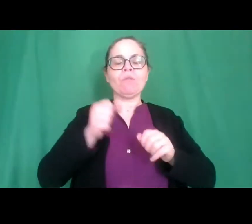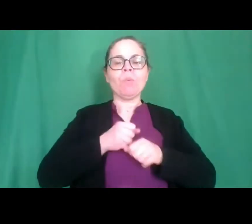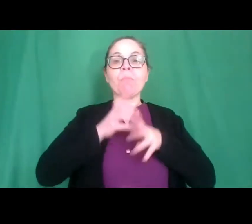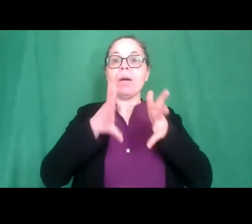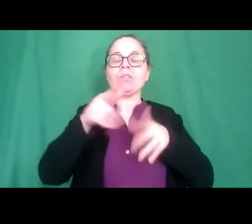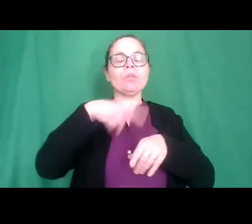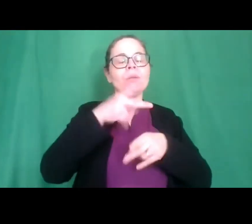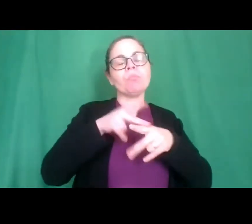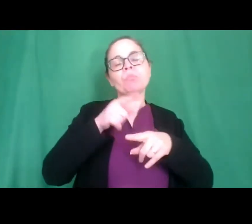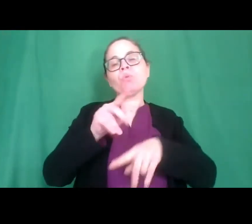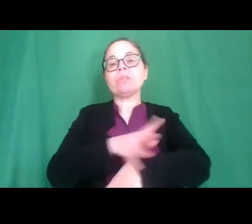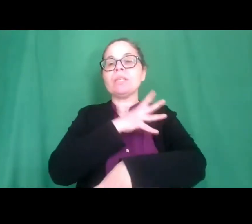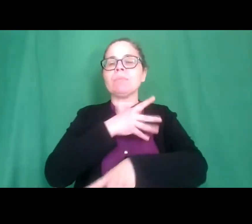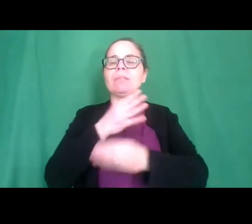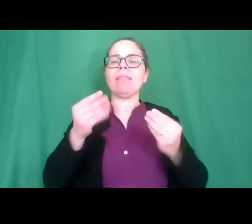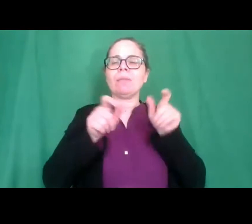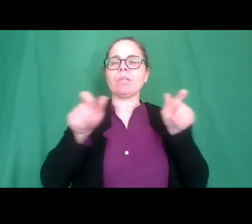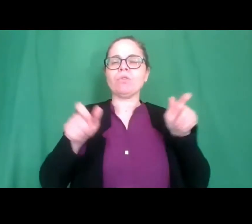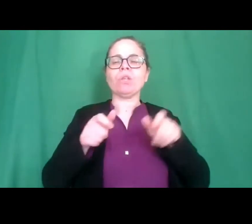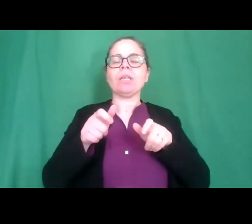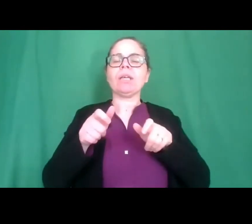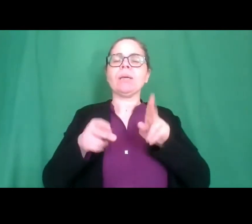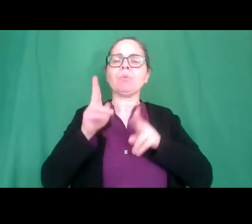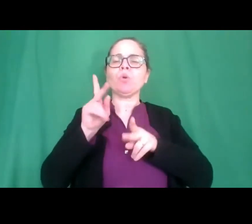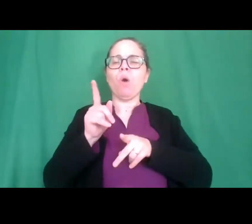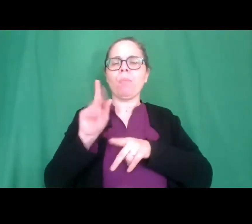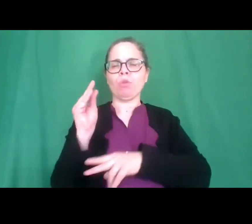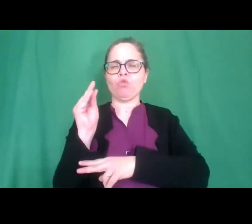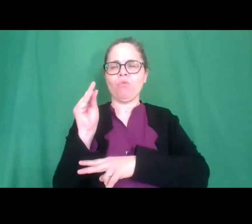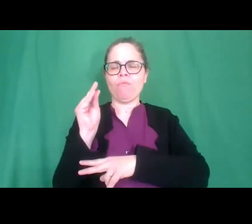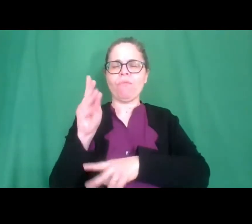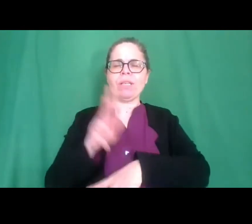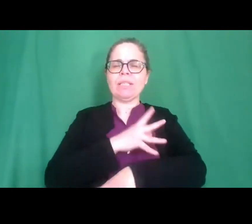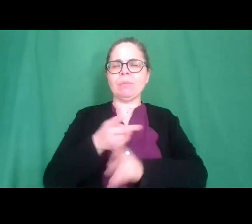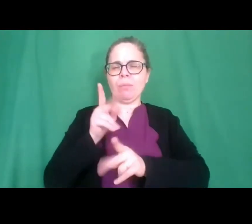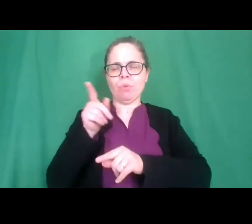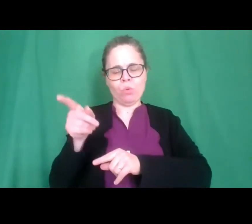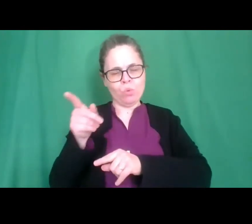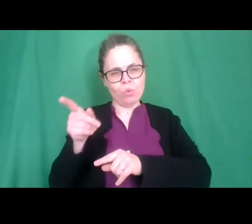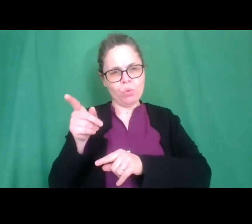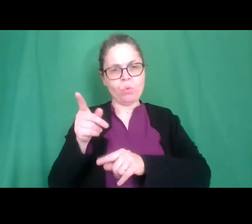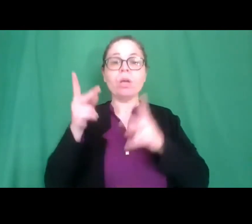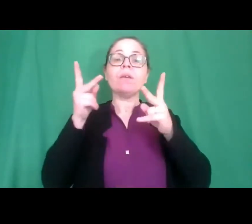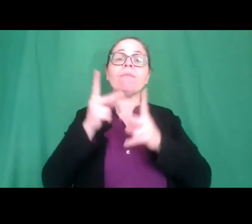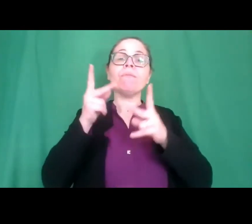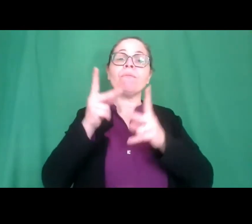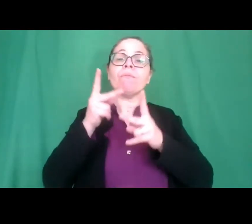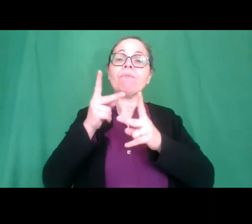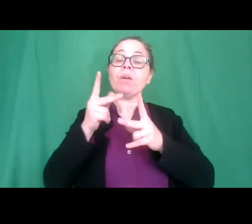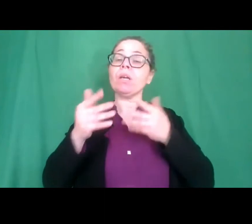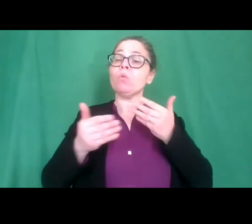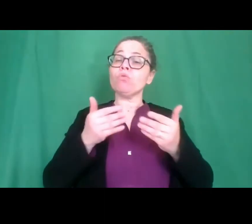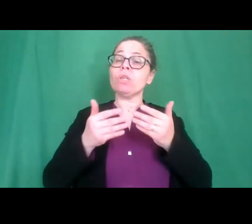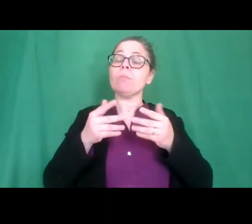ragazzi. Sono convinto che su questi temi ci sia una grande urgenza che non si possa perdere tempo